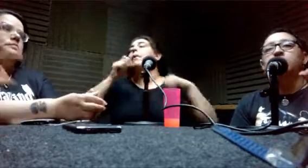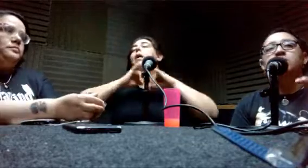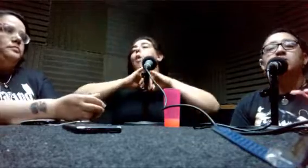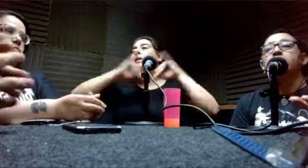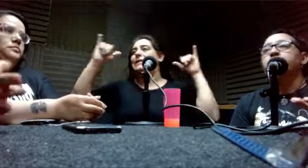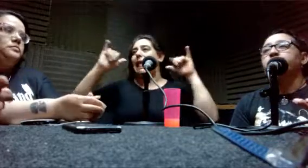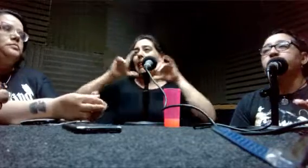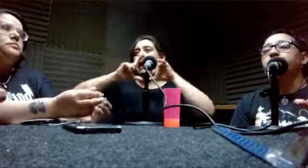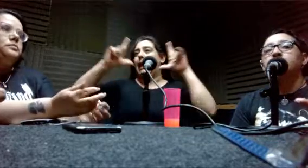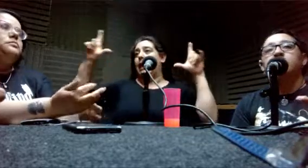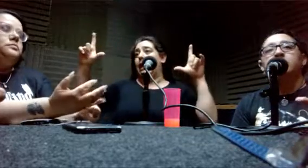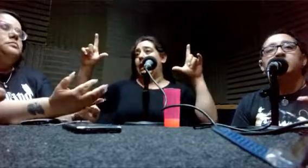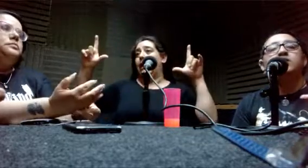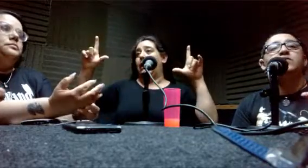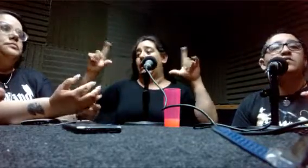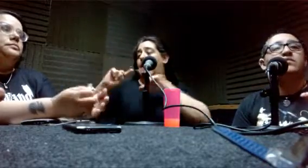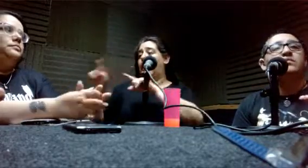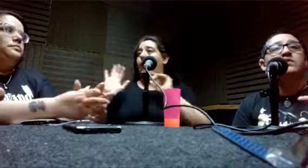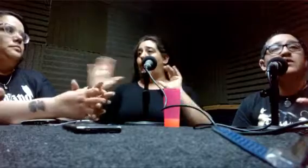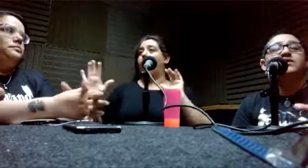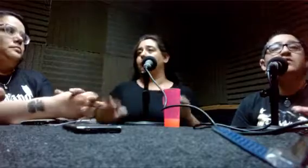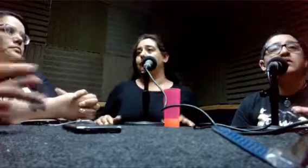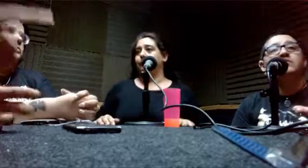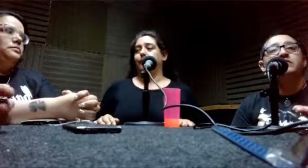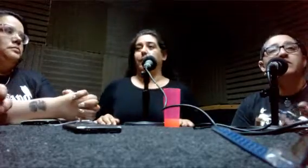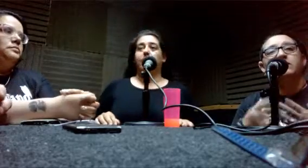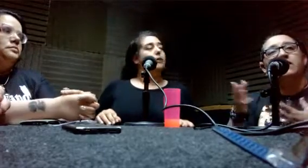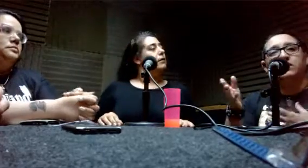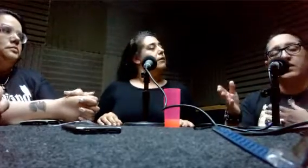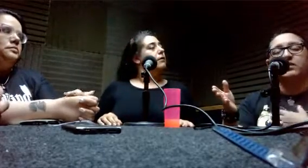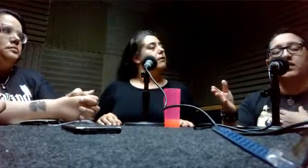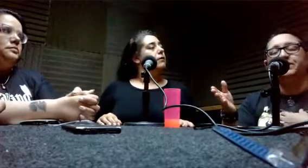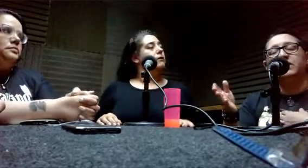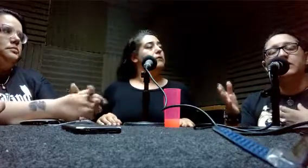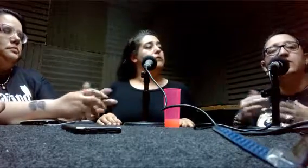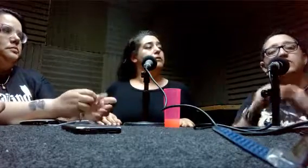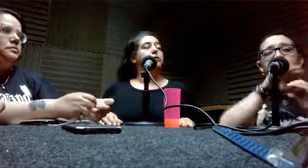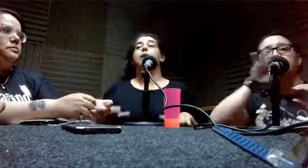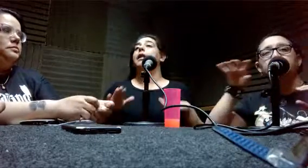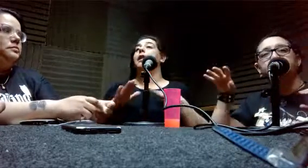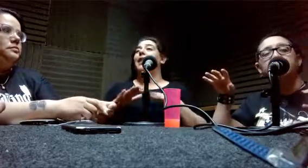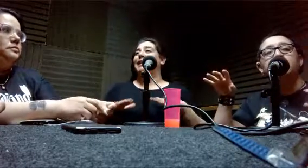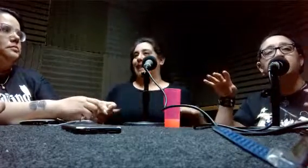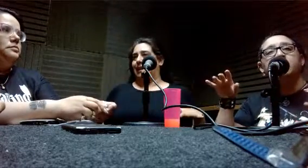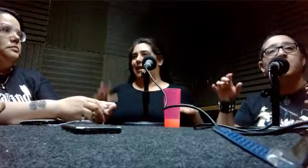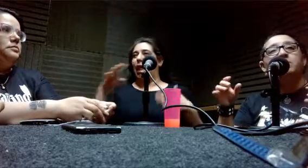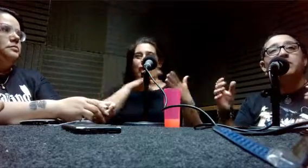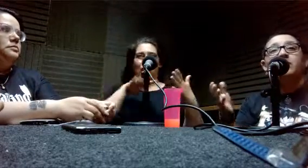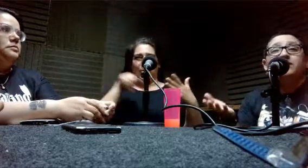y te tapan igual la imagen. Claro, igual. no nos olvidamos que hay chicos que por más que... Martín dijo sobre los subtítulos, pero hay